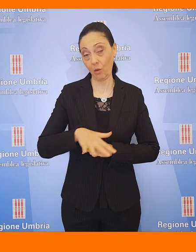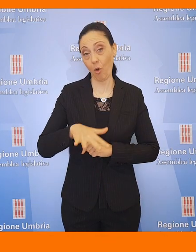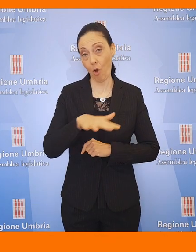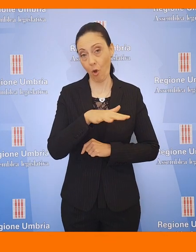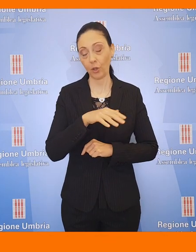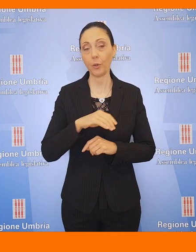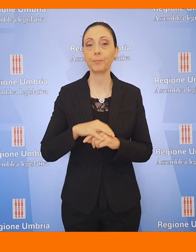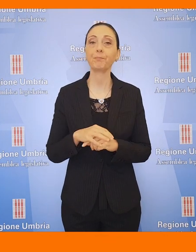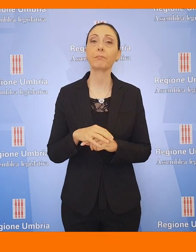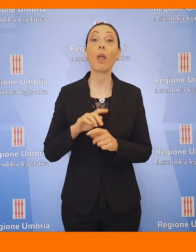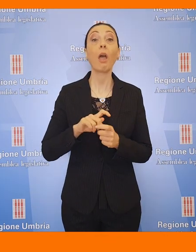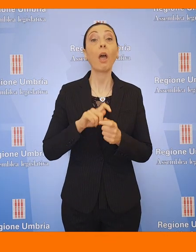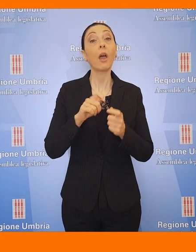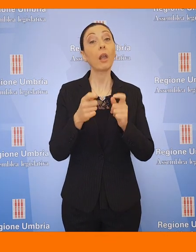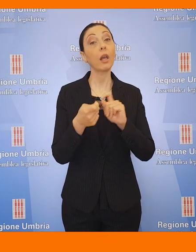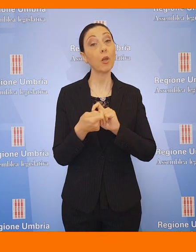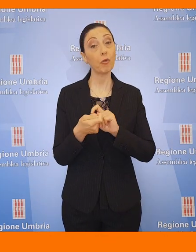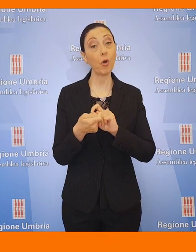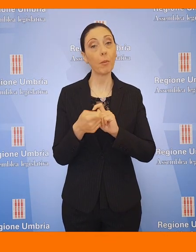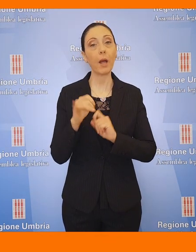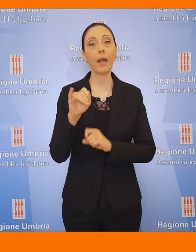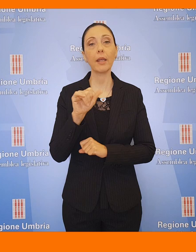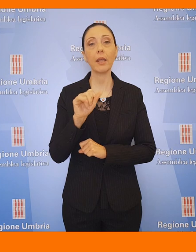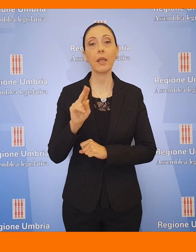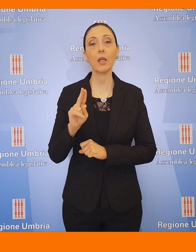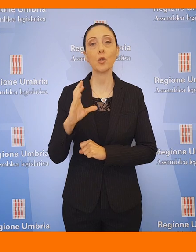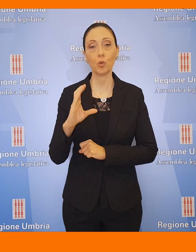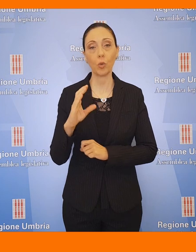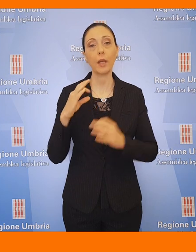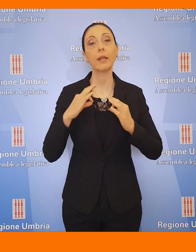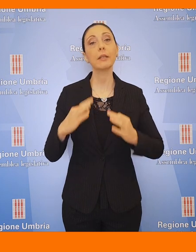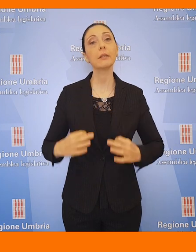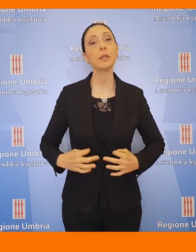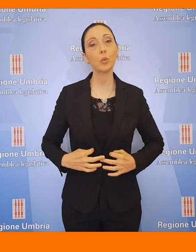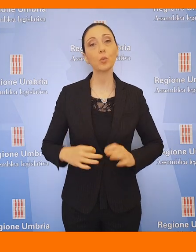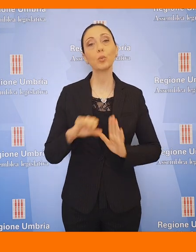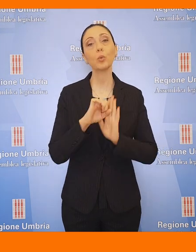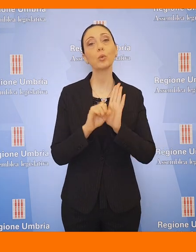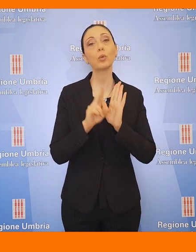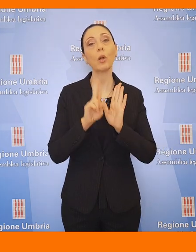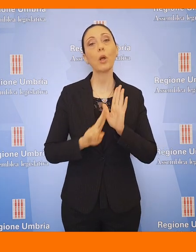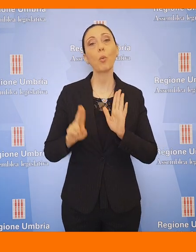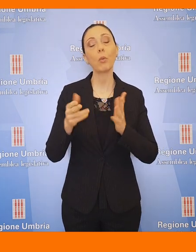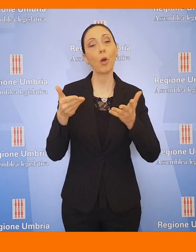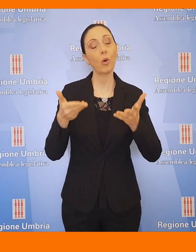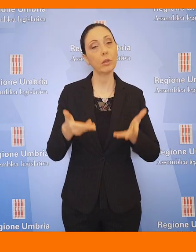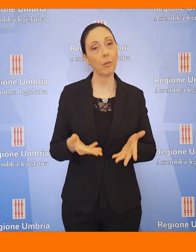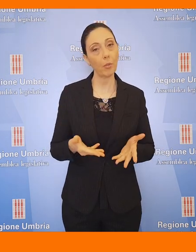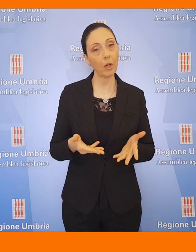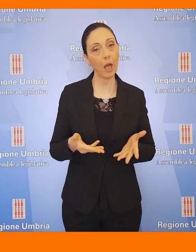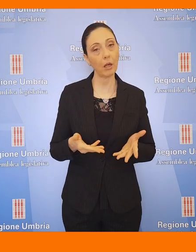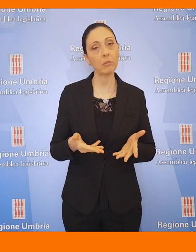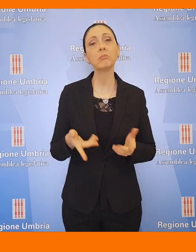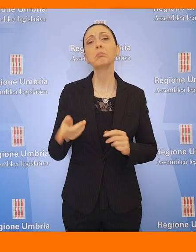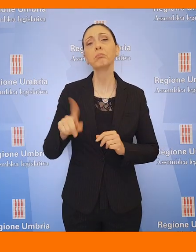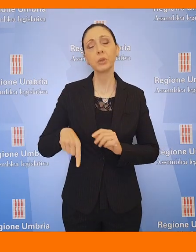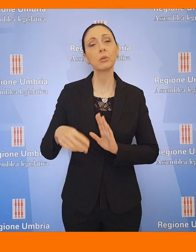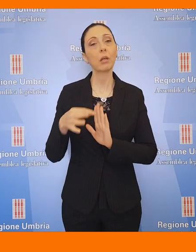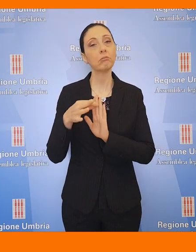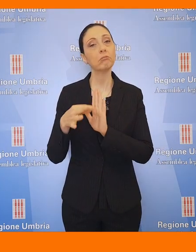regionale, di riforma per l'ISUC, l'Istituto per la Storia dell'Umbria Contemporanea, e anche di